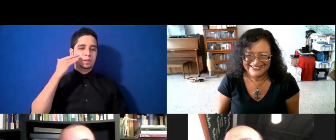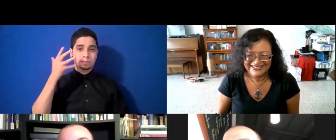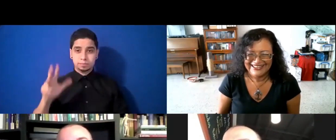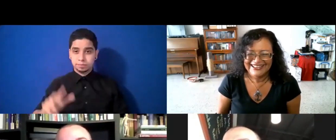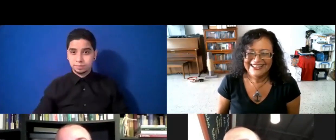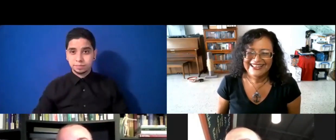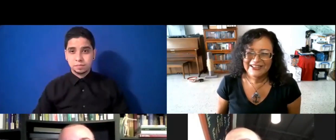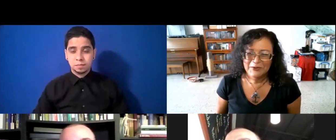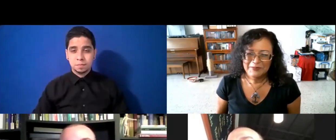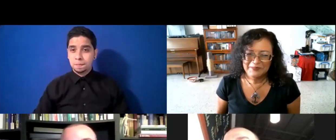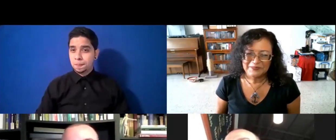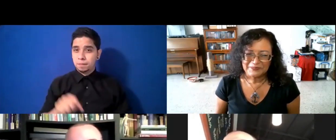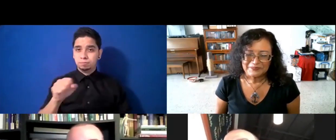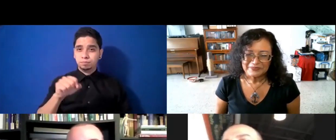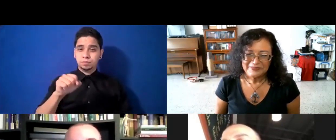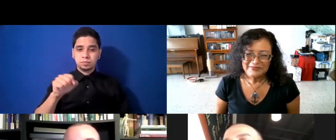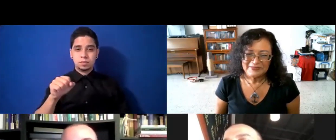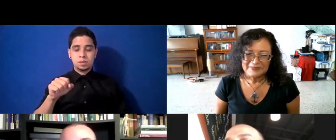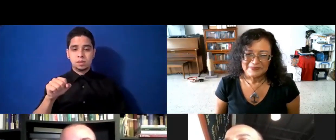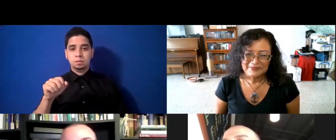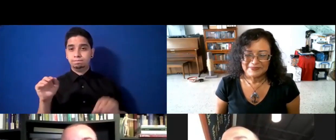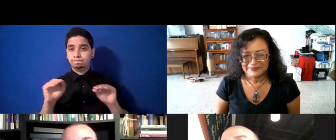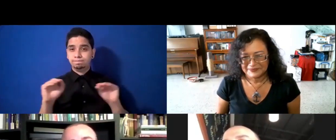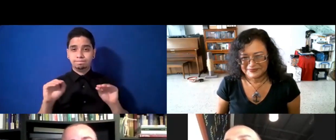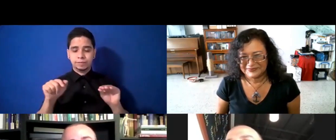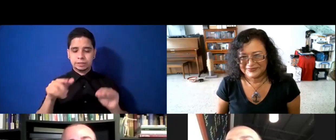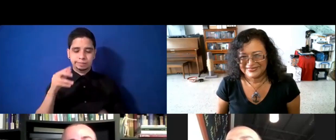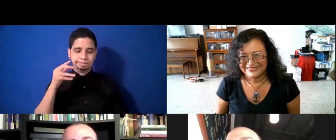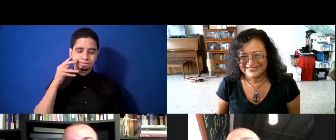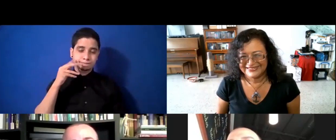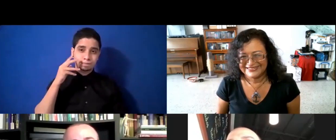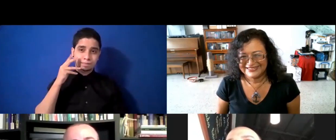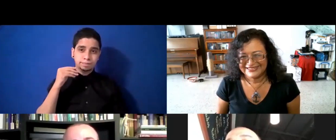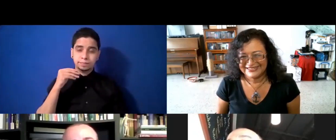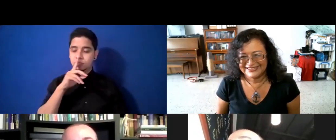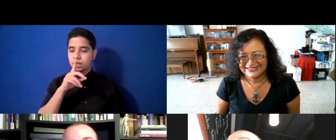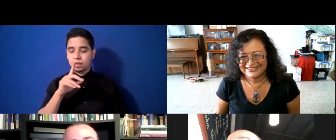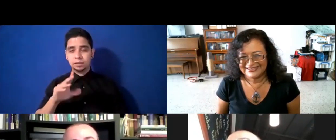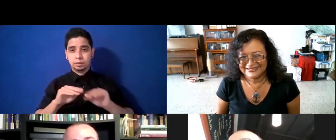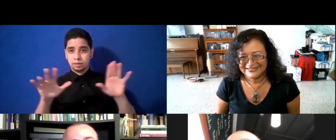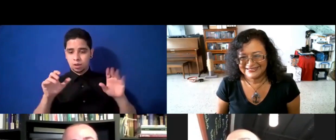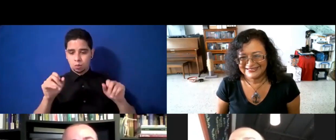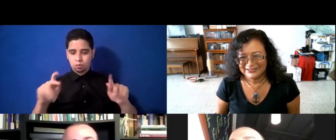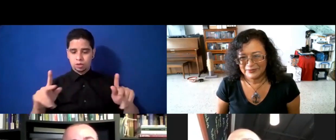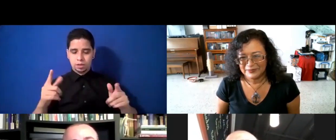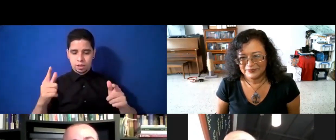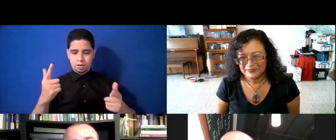sí, sí, y pues nada, esa experiencia, sin duda, y esa oportunidad de vida que he tenido, pues con mis hijos,